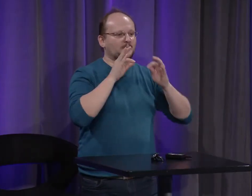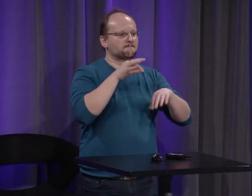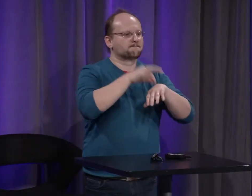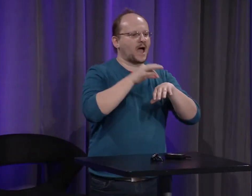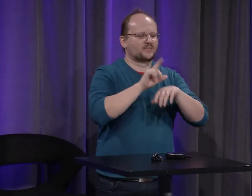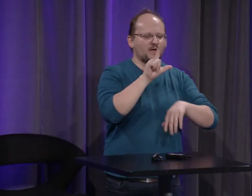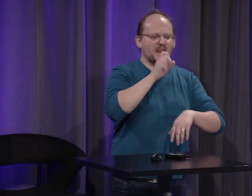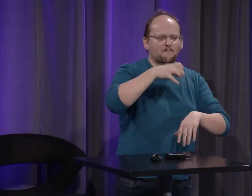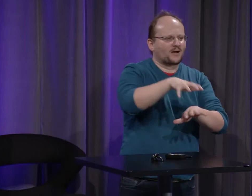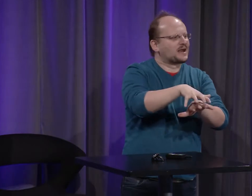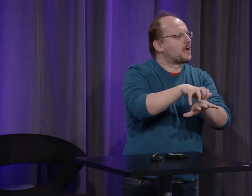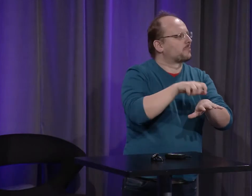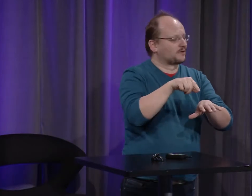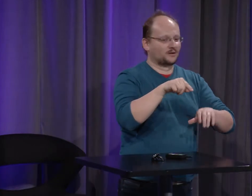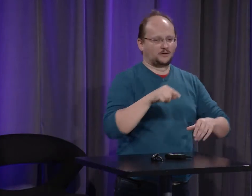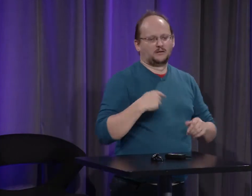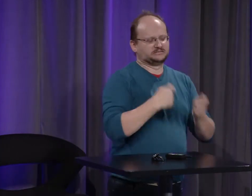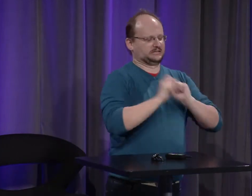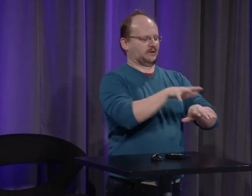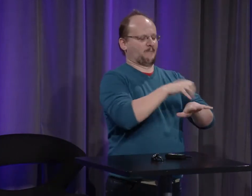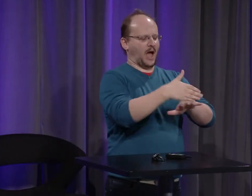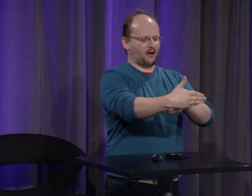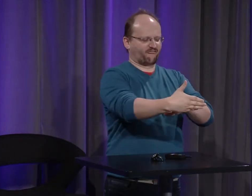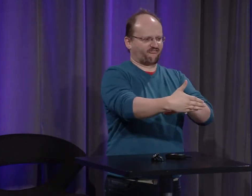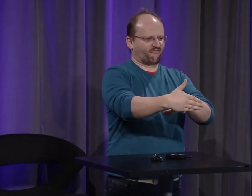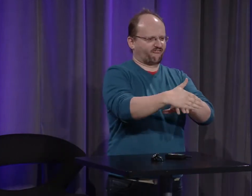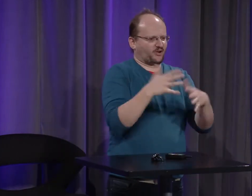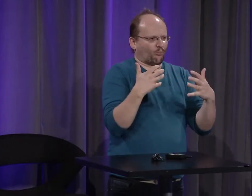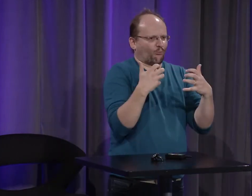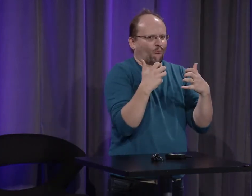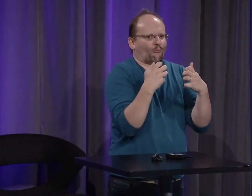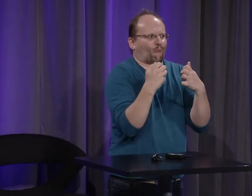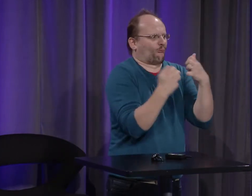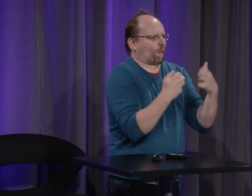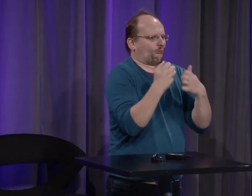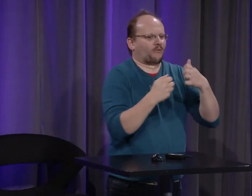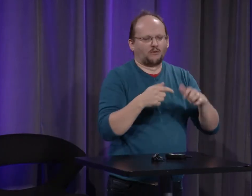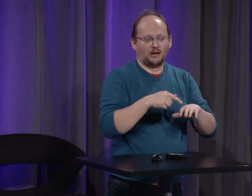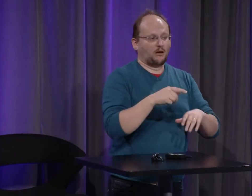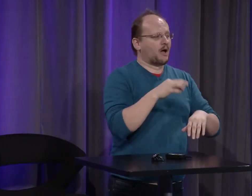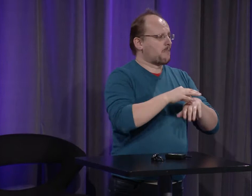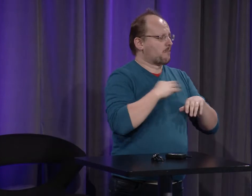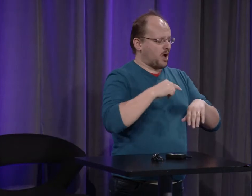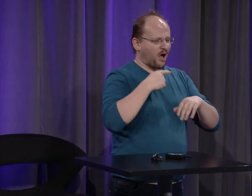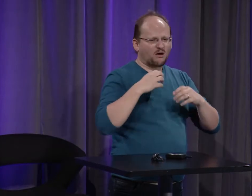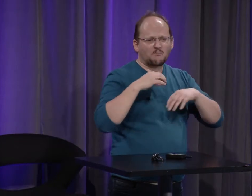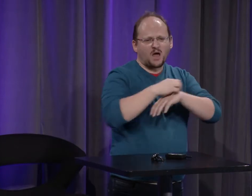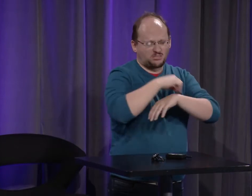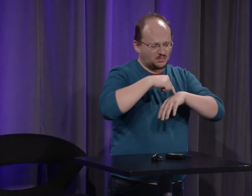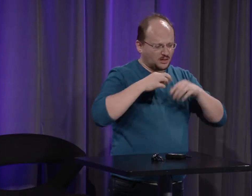alors on parlait de la lèpre donc la lèpre parce que ce signe là parce qu'en fait les parties les membres